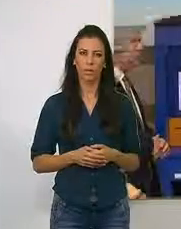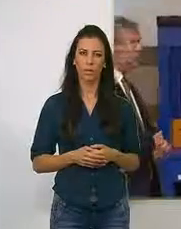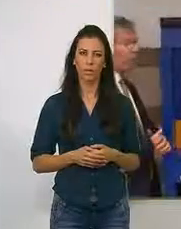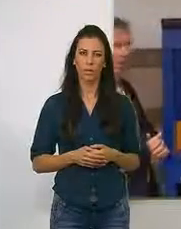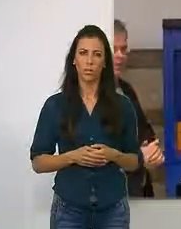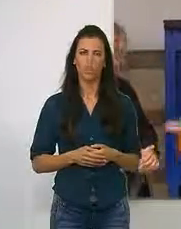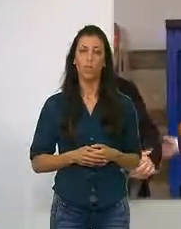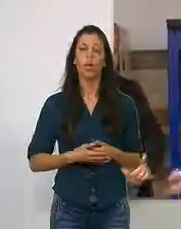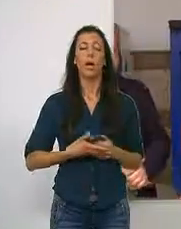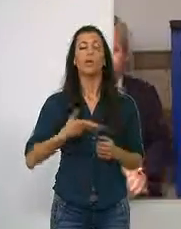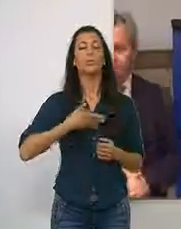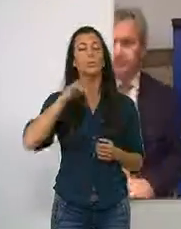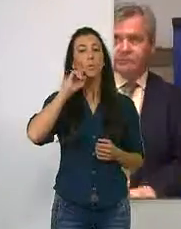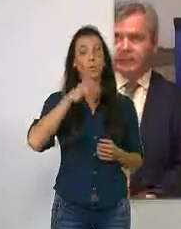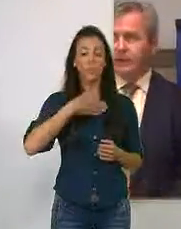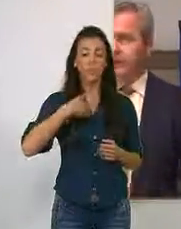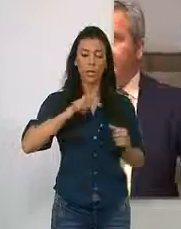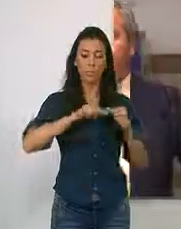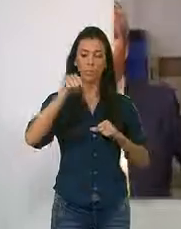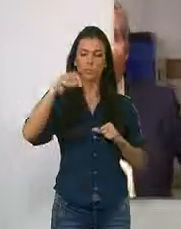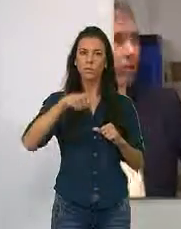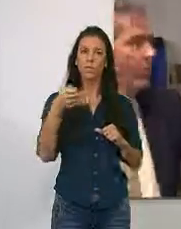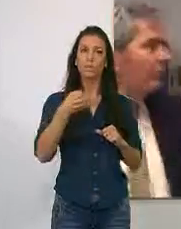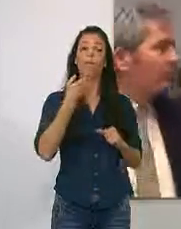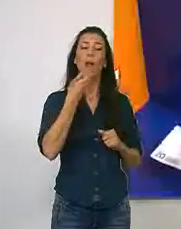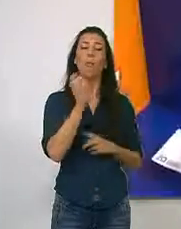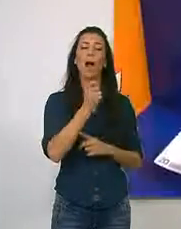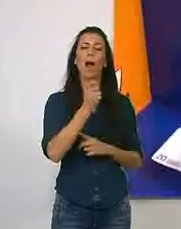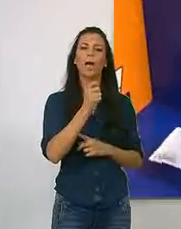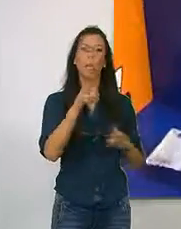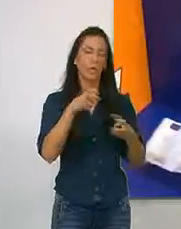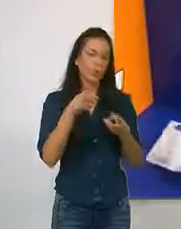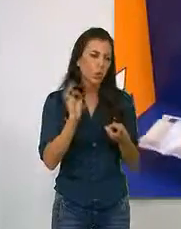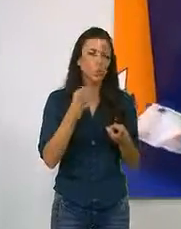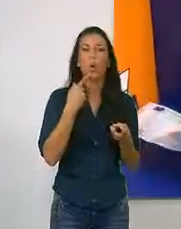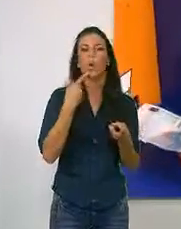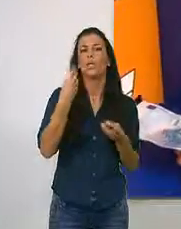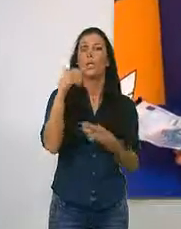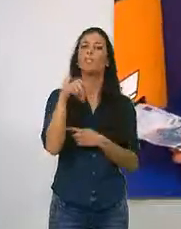El Ayuntamiento de Motril brinda a partir de ahora la opción de pagar impuestos y tasas municipales o narcotráfico